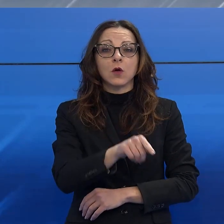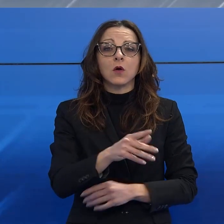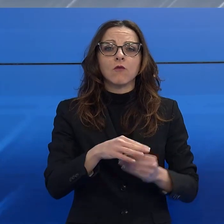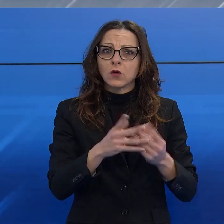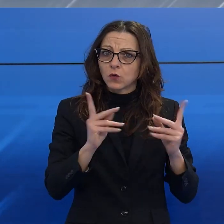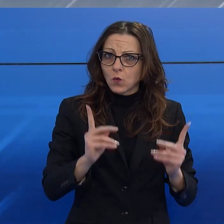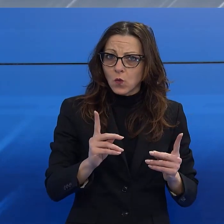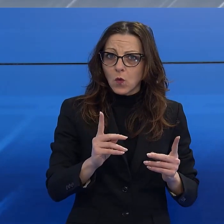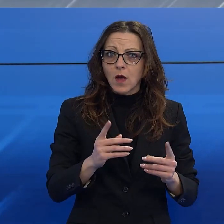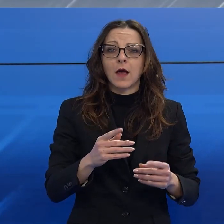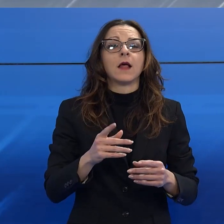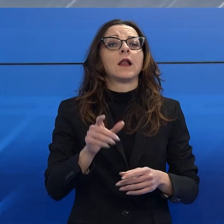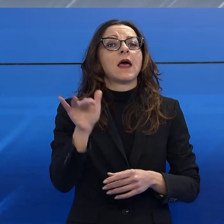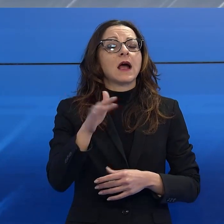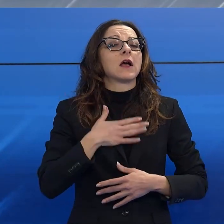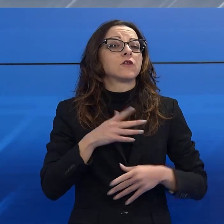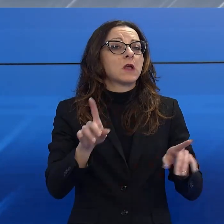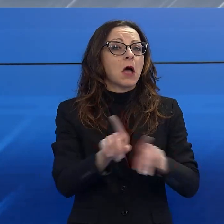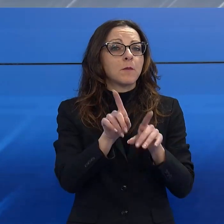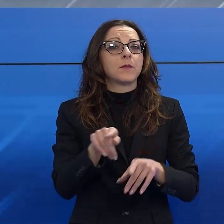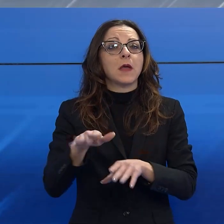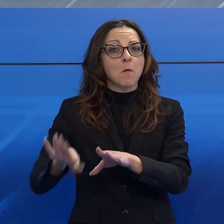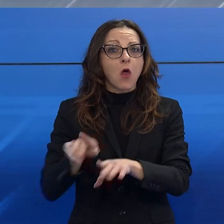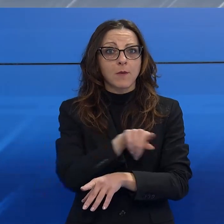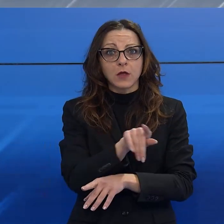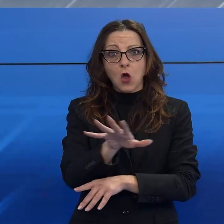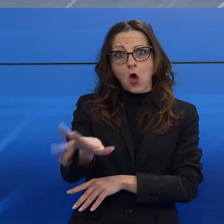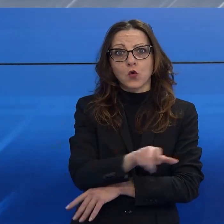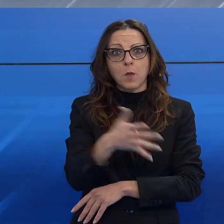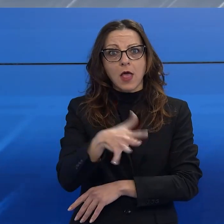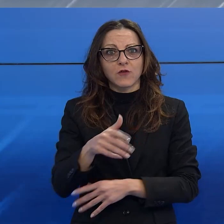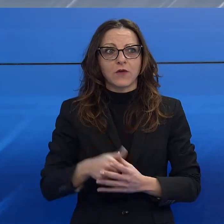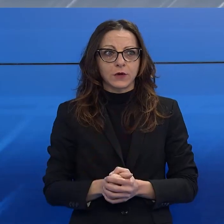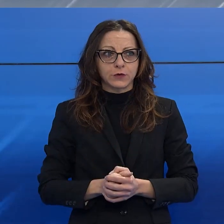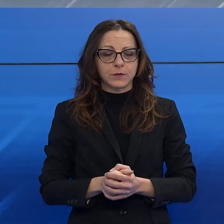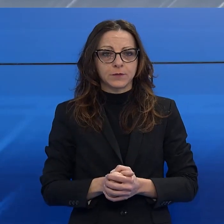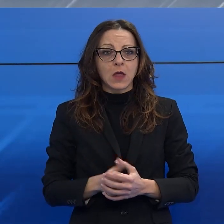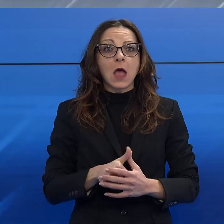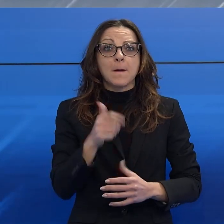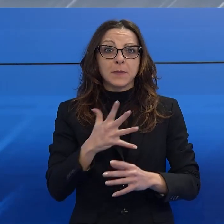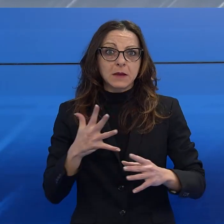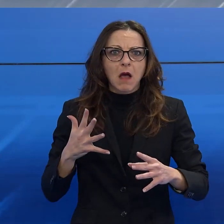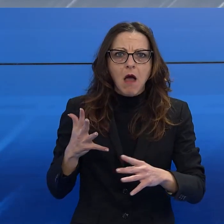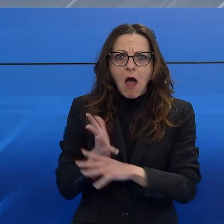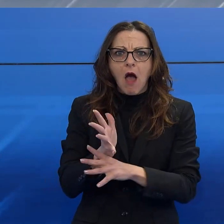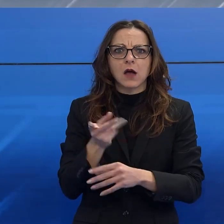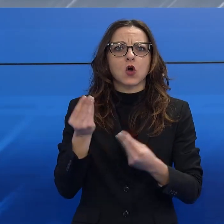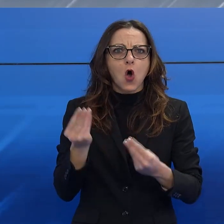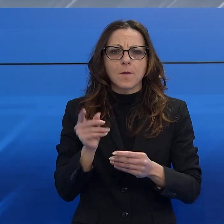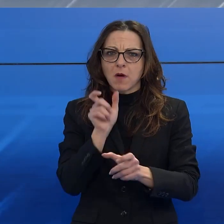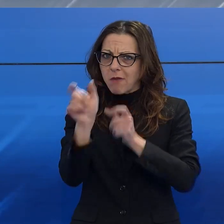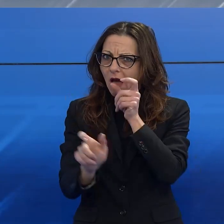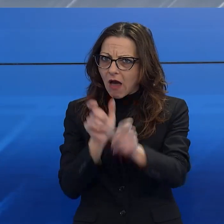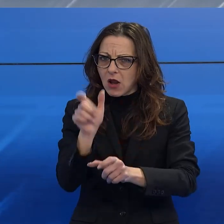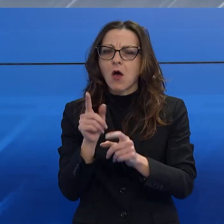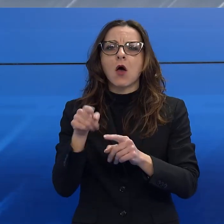a un coetaneo un monopattino. Ha aggredito un coetaneo prima a parole e poi a pugni in faccia e lo ha minacciato